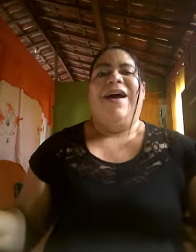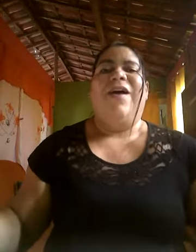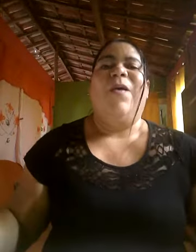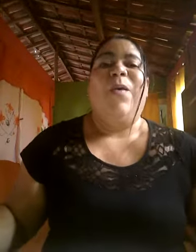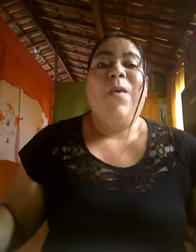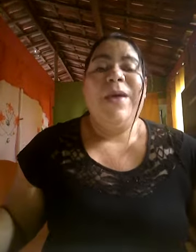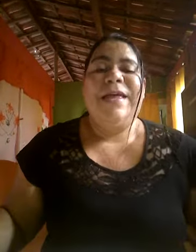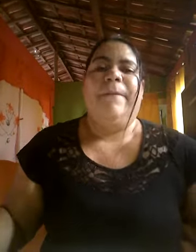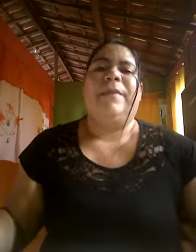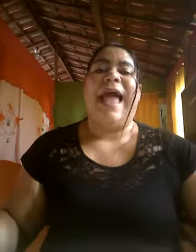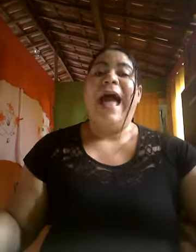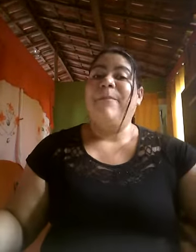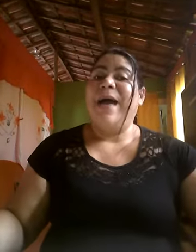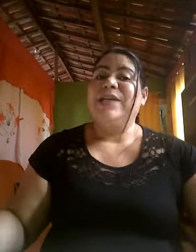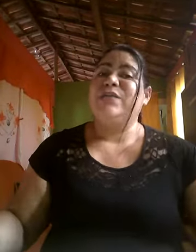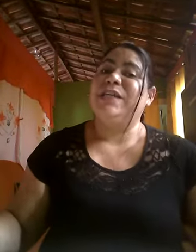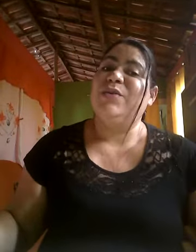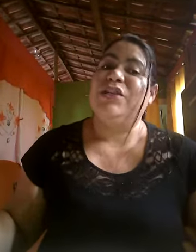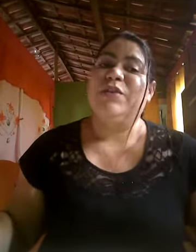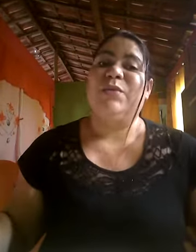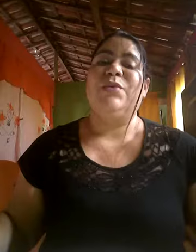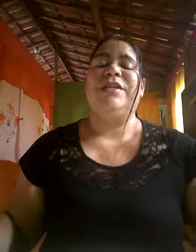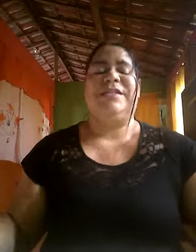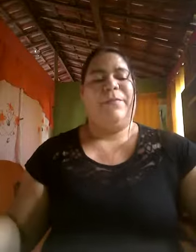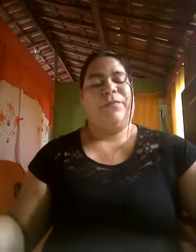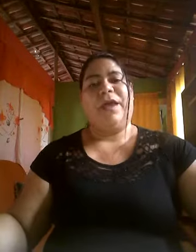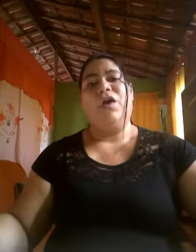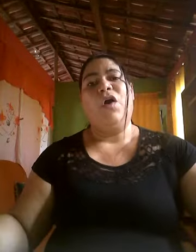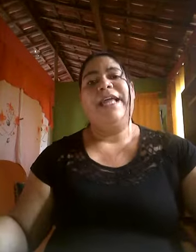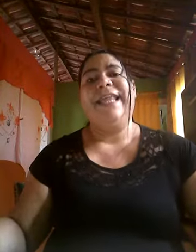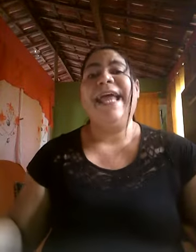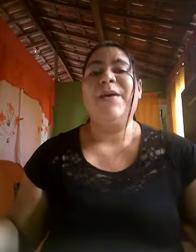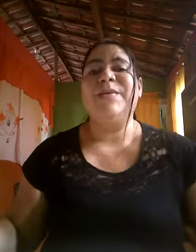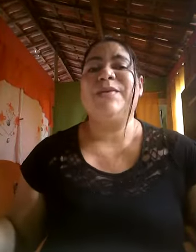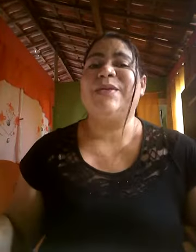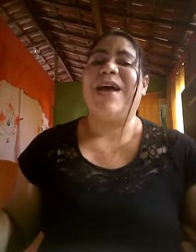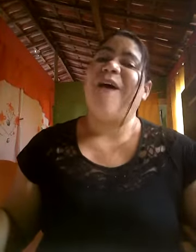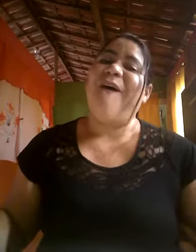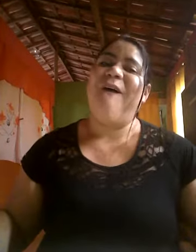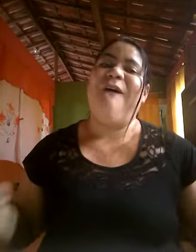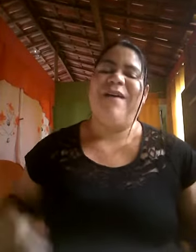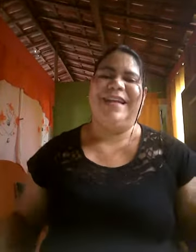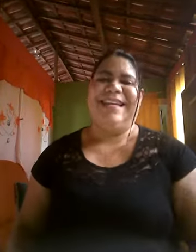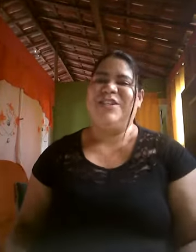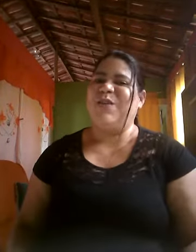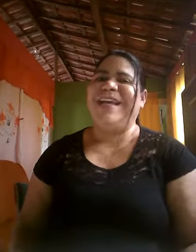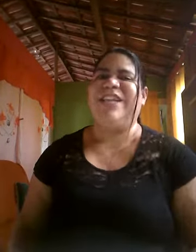Oi, a paz do Senhor Jesus, glória a Deus, ó, estou aqui